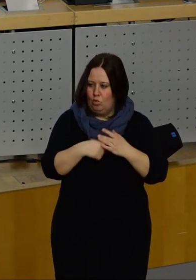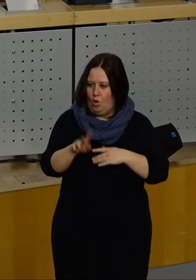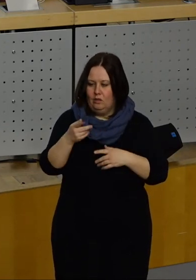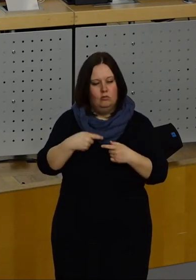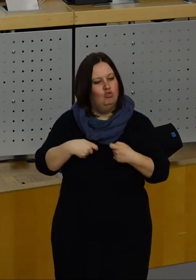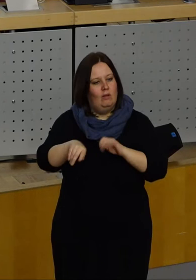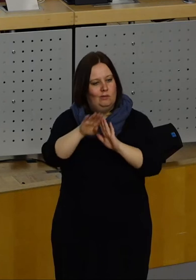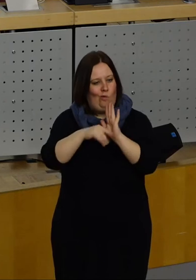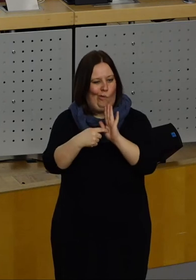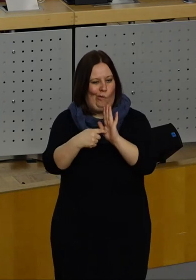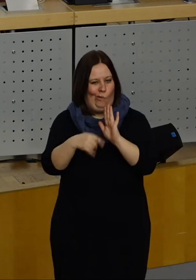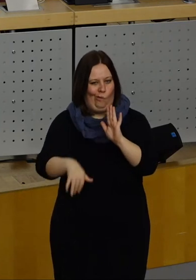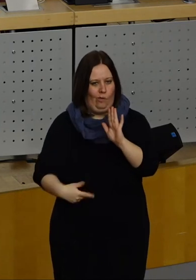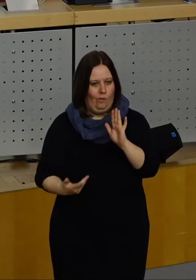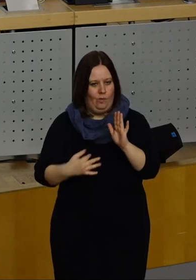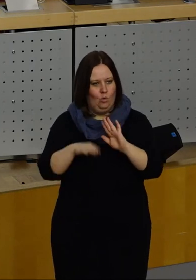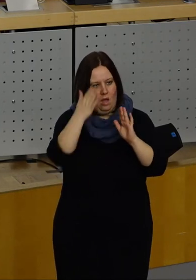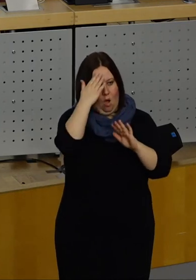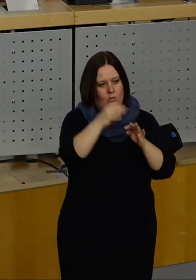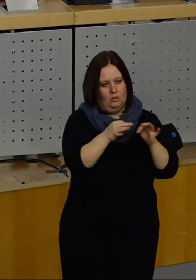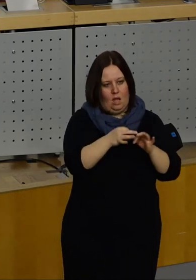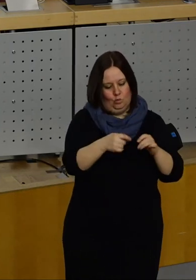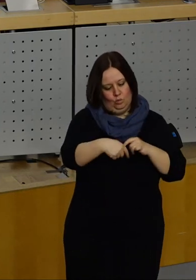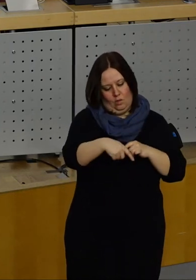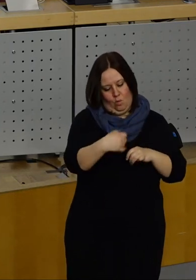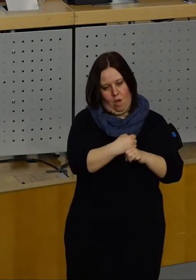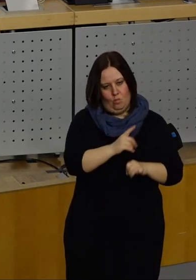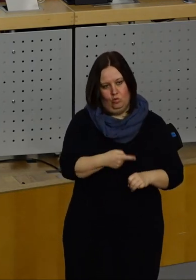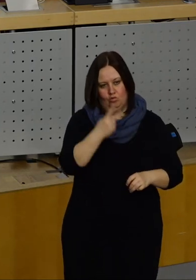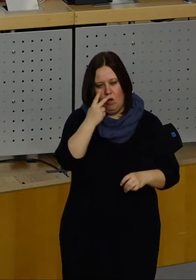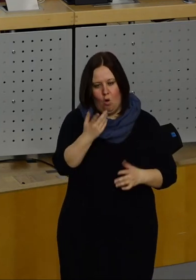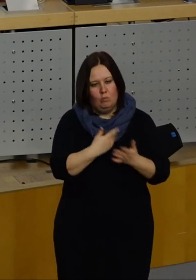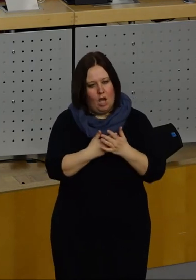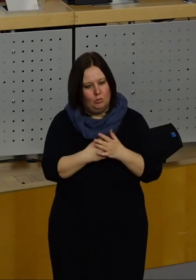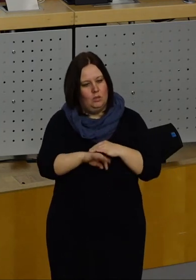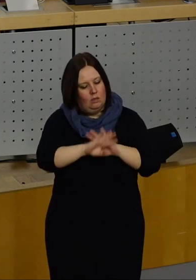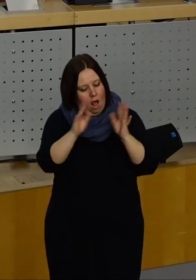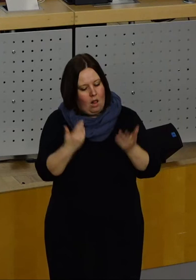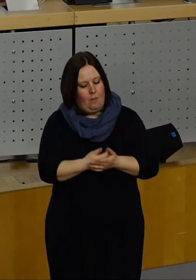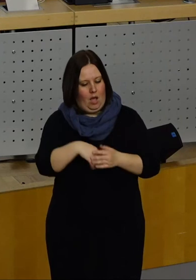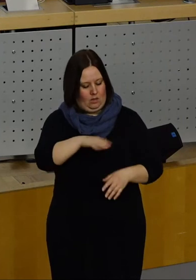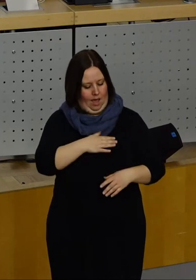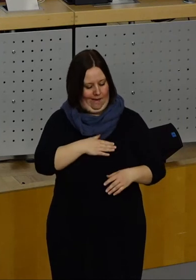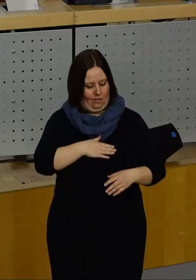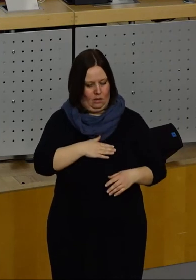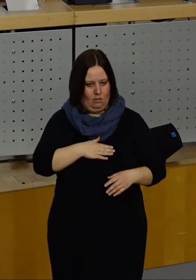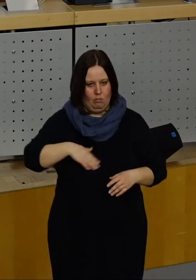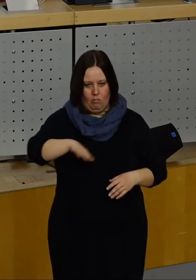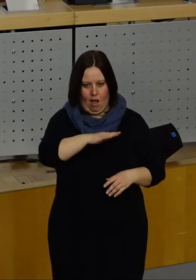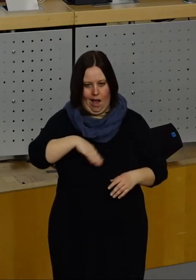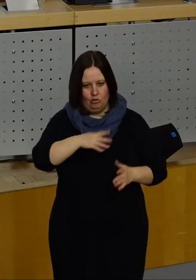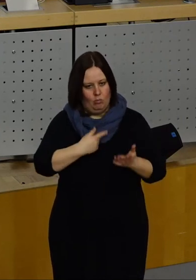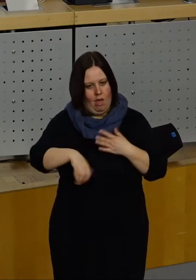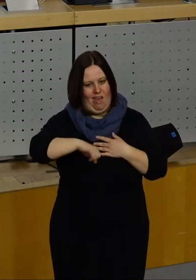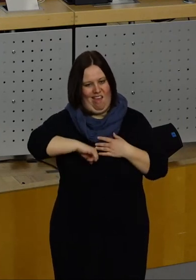Geschäftsordnung und die Änderung der Hauptsatzung, die wir dann noch machen. Wie schaffen wir es, in unseren eigenen Belangen einfach mal